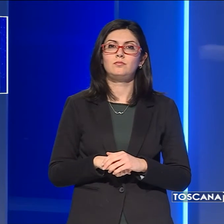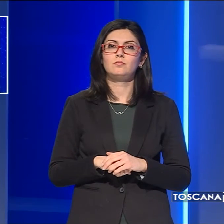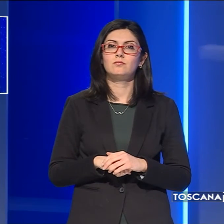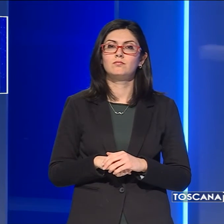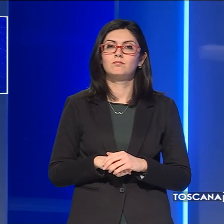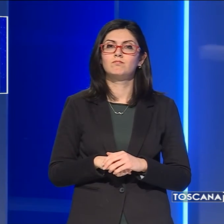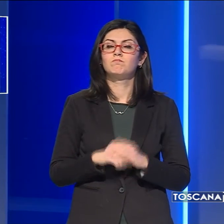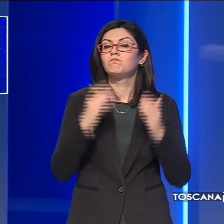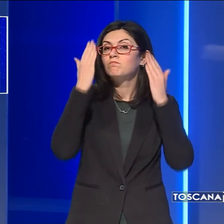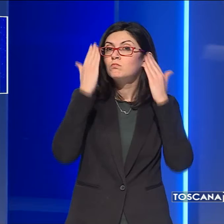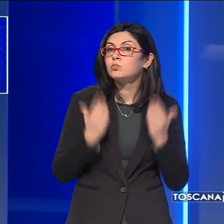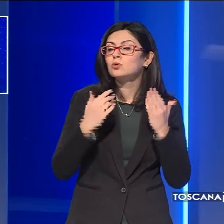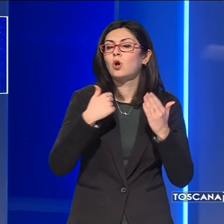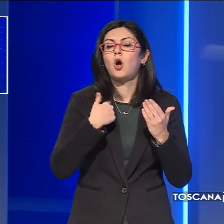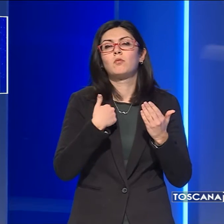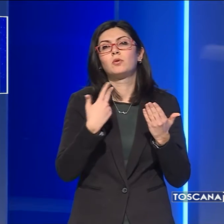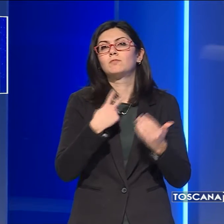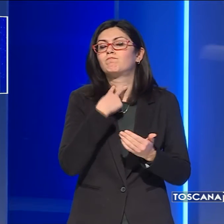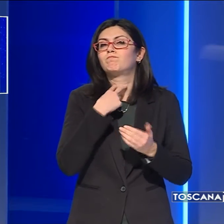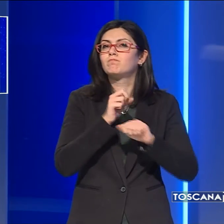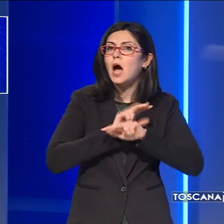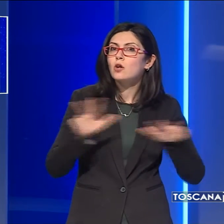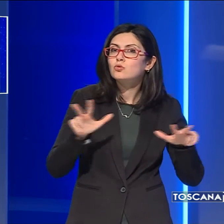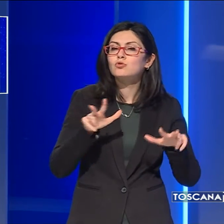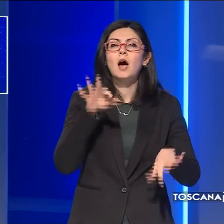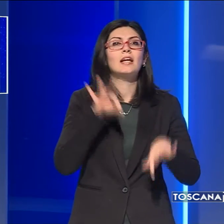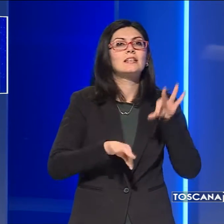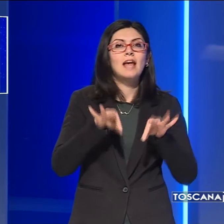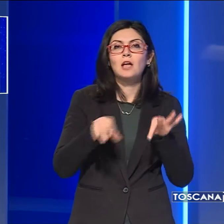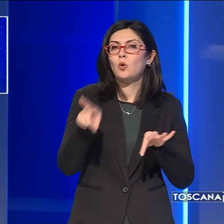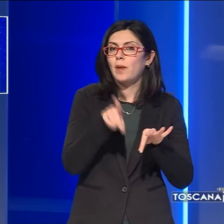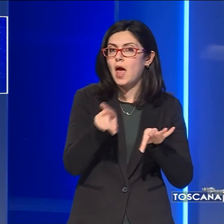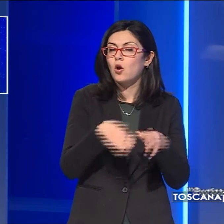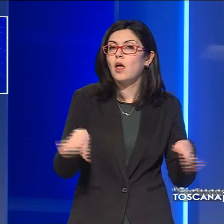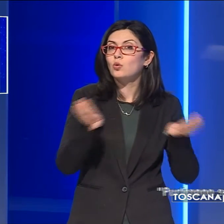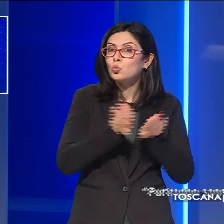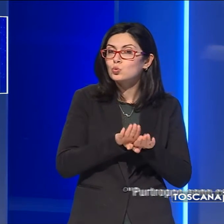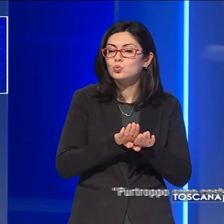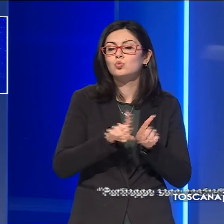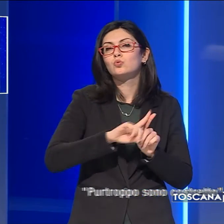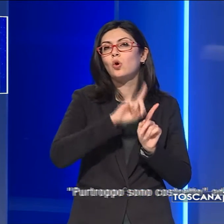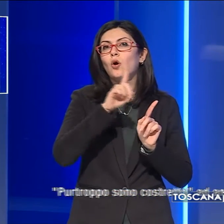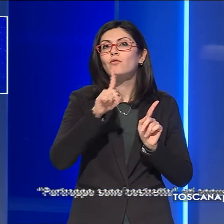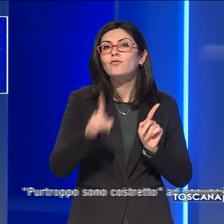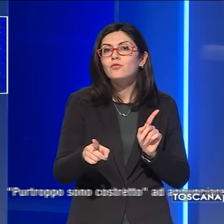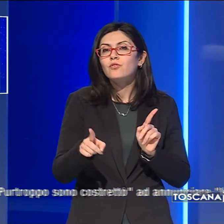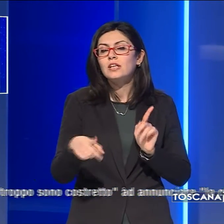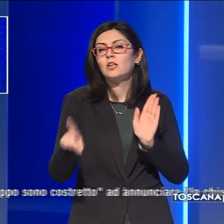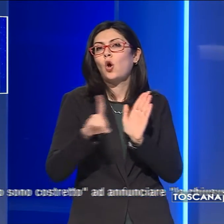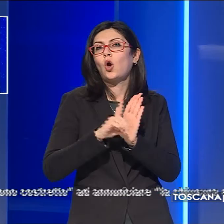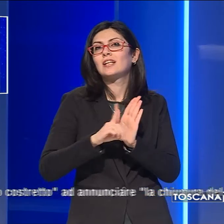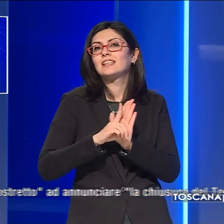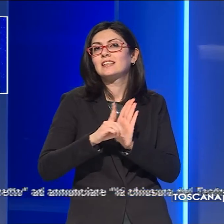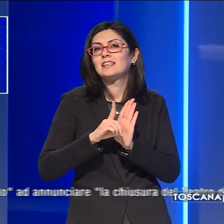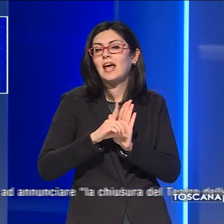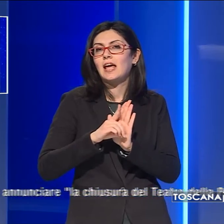Purtroppo sono costretto ad annunciare la chiusura del teatro della Pergola sino alla fine della durata del decreto